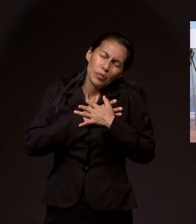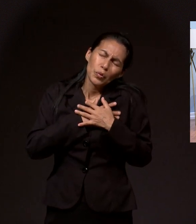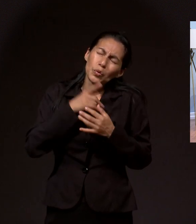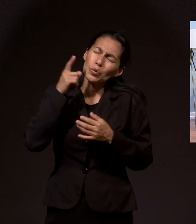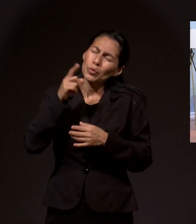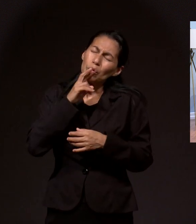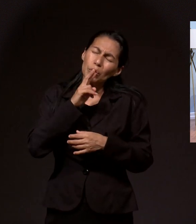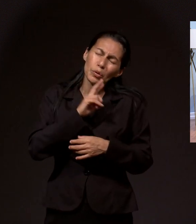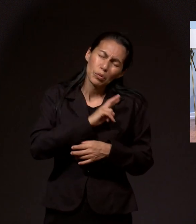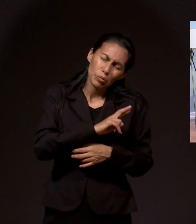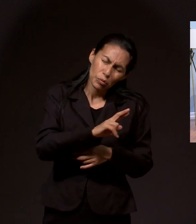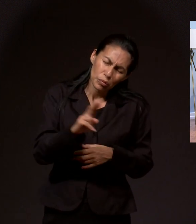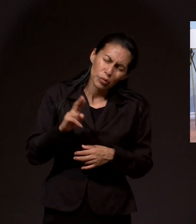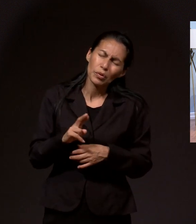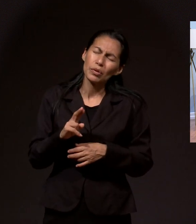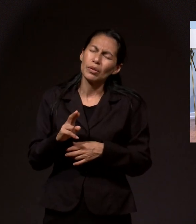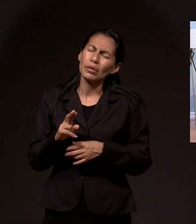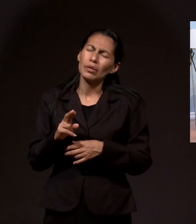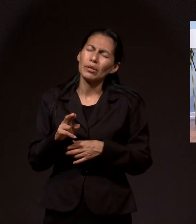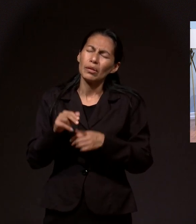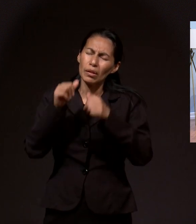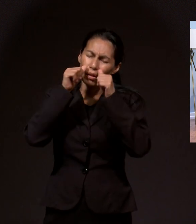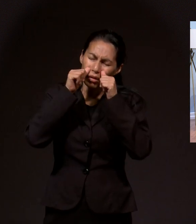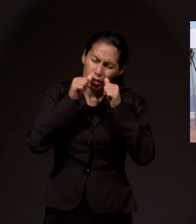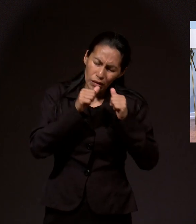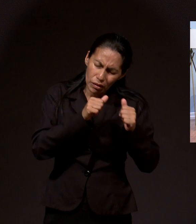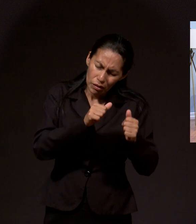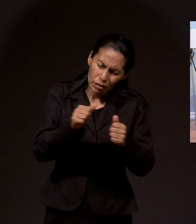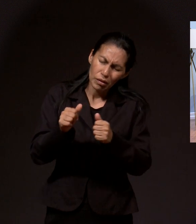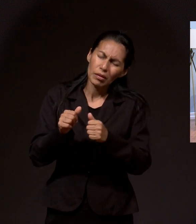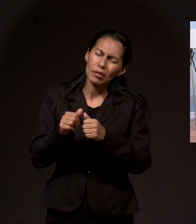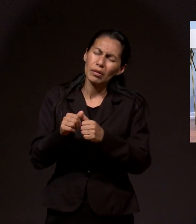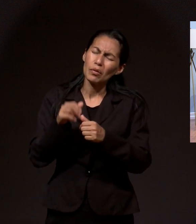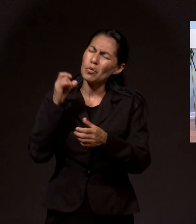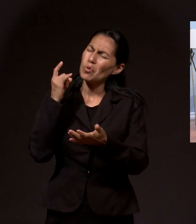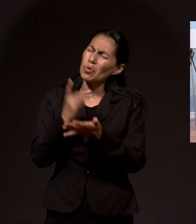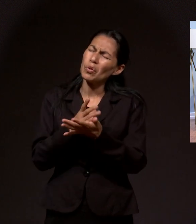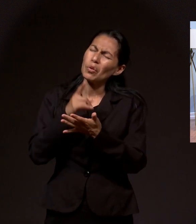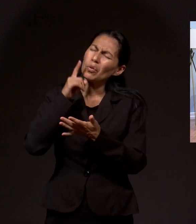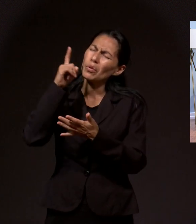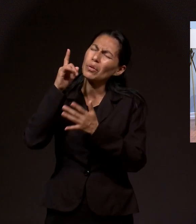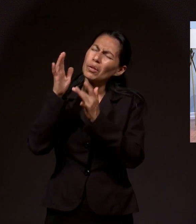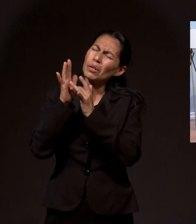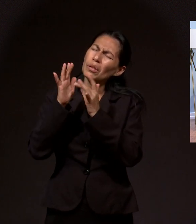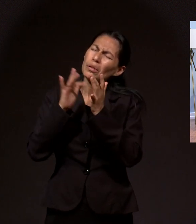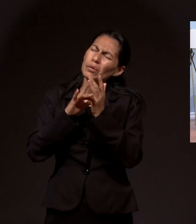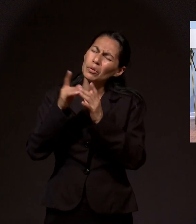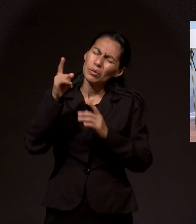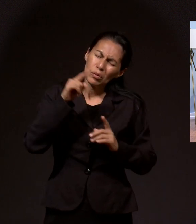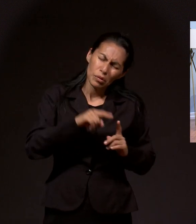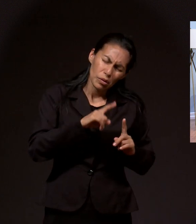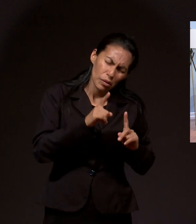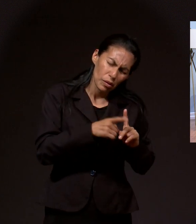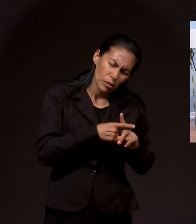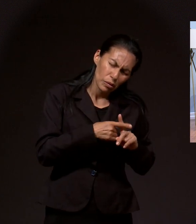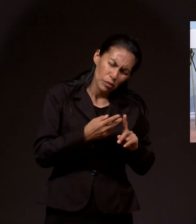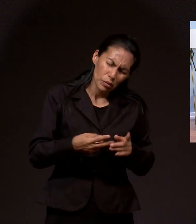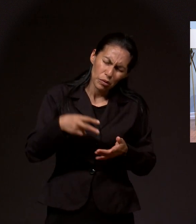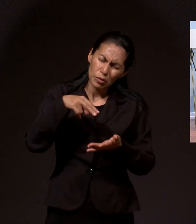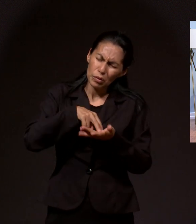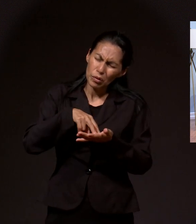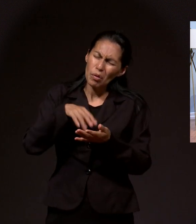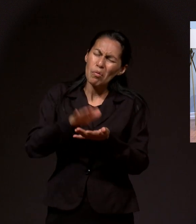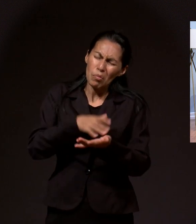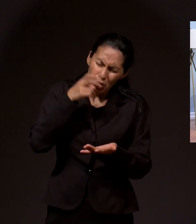tú nos contestas y nos escuchas. Y solamente en los méritos de Jesús, nuestras oraciones pueden ser escuchadas, Padre.